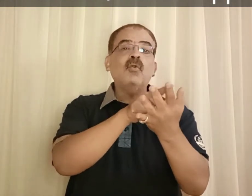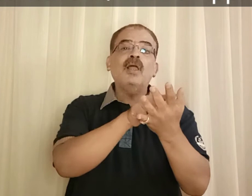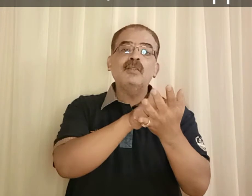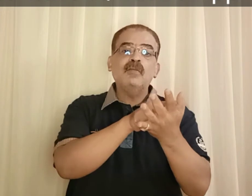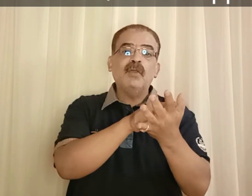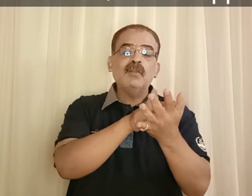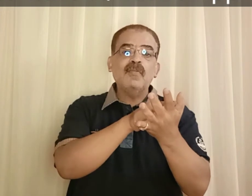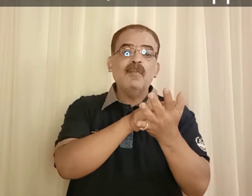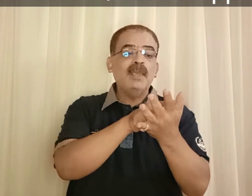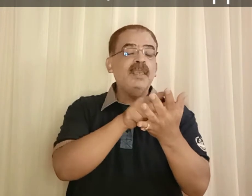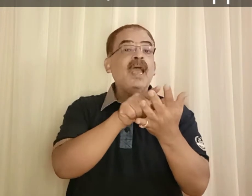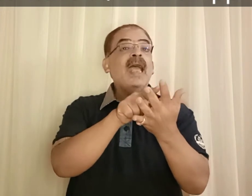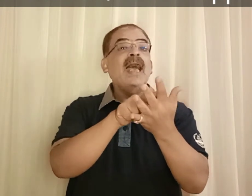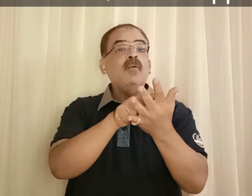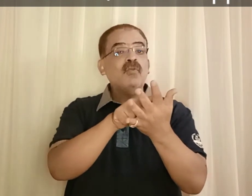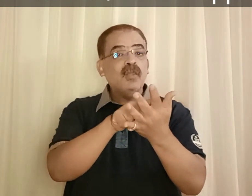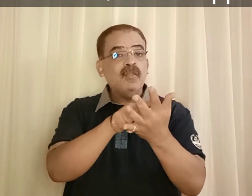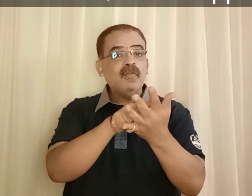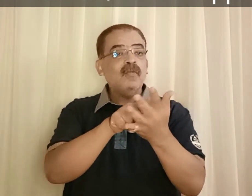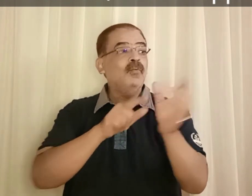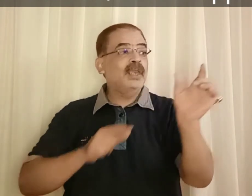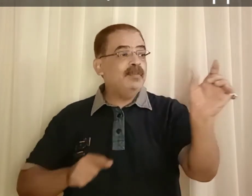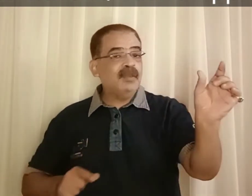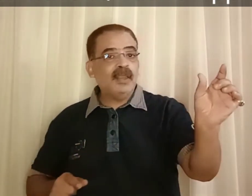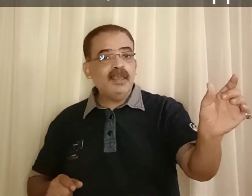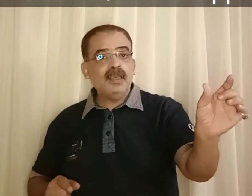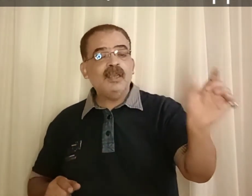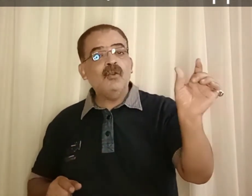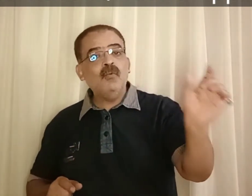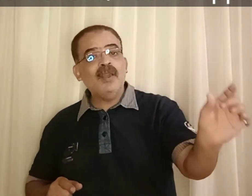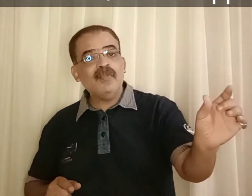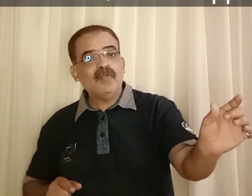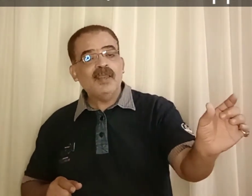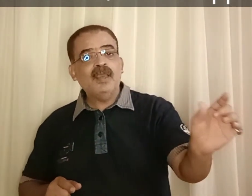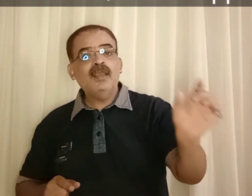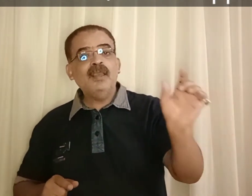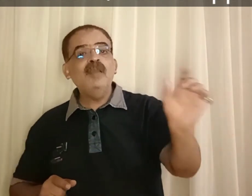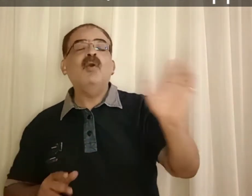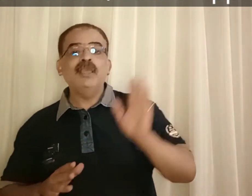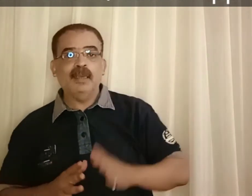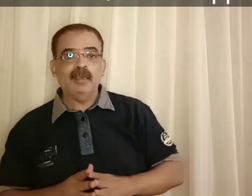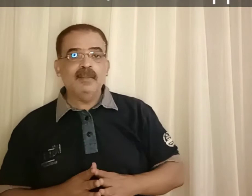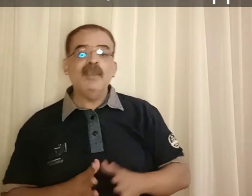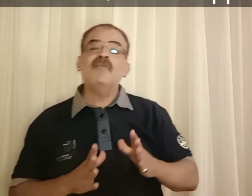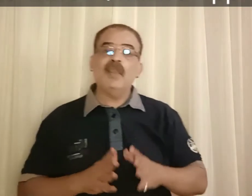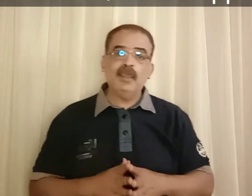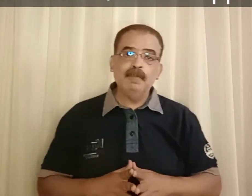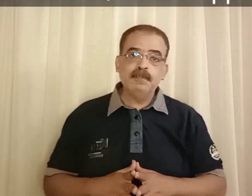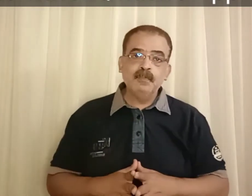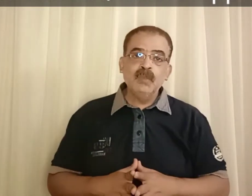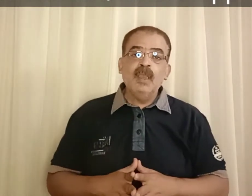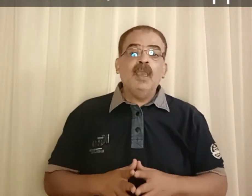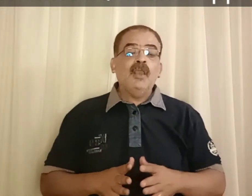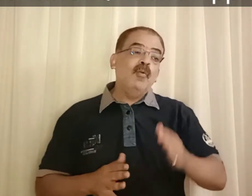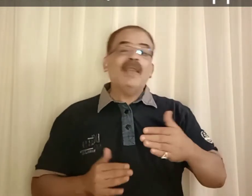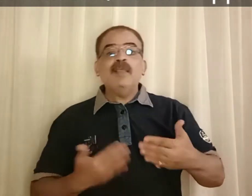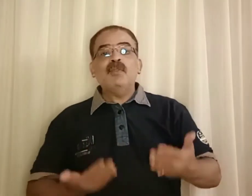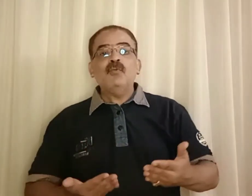خطط الفترة الزمنية أو since وتجيب التاريخ اللي هو السنة المعينة ازاي الجملة كانت بتقول